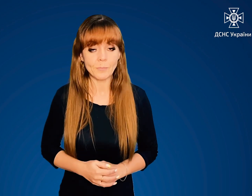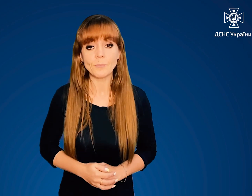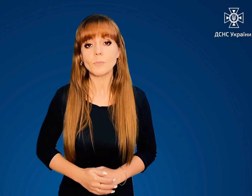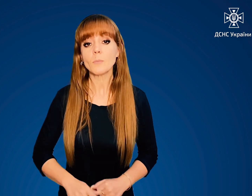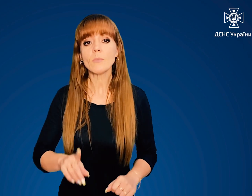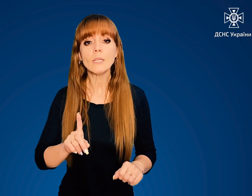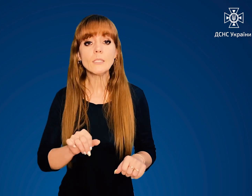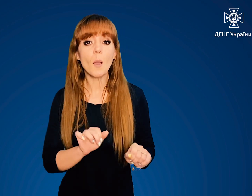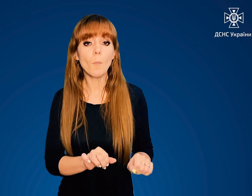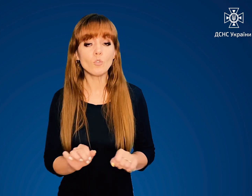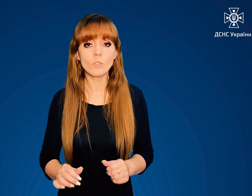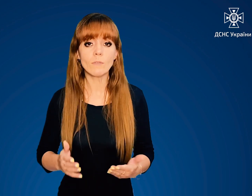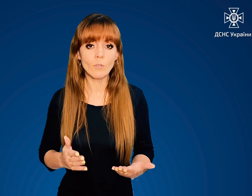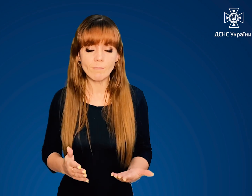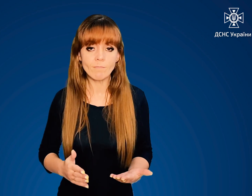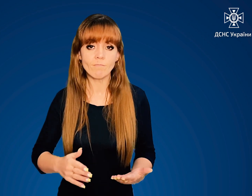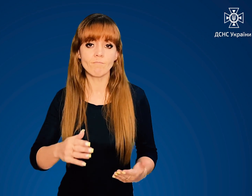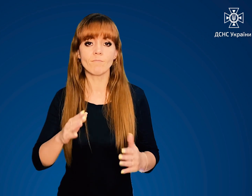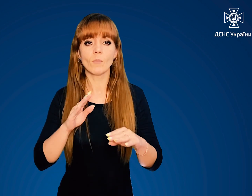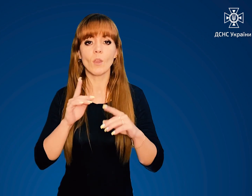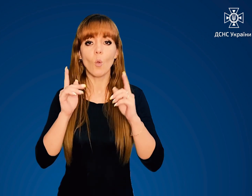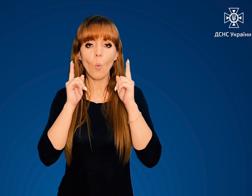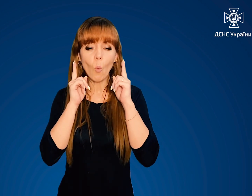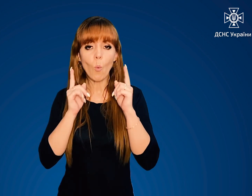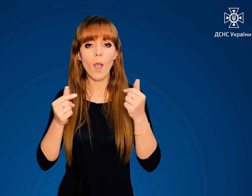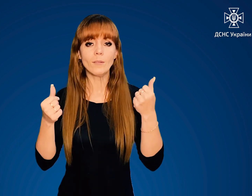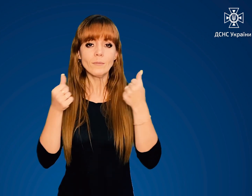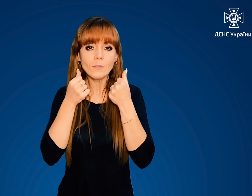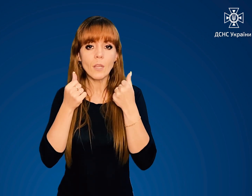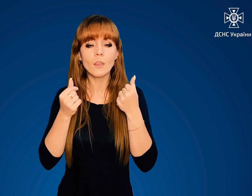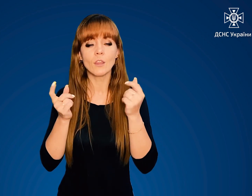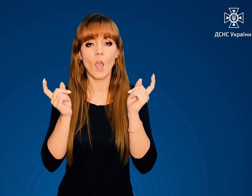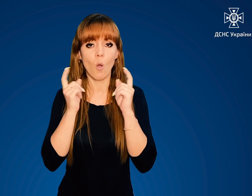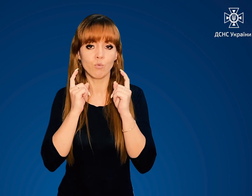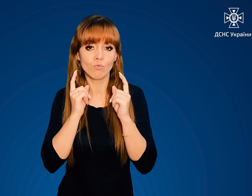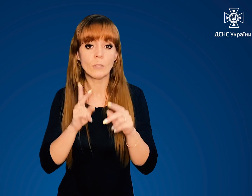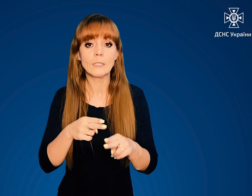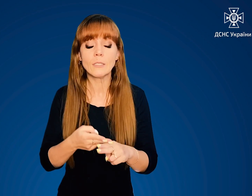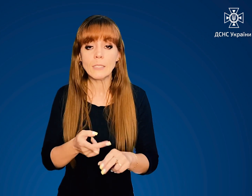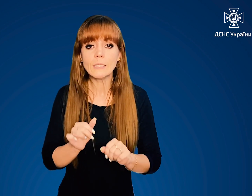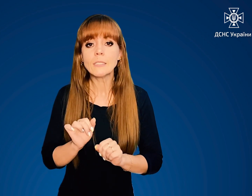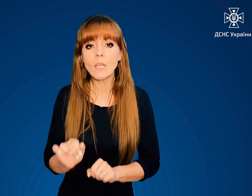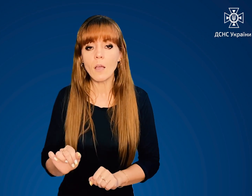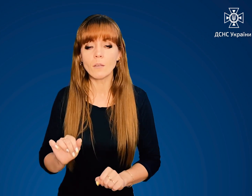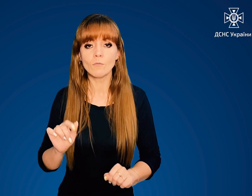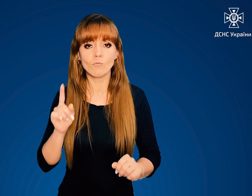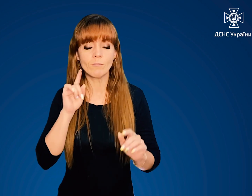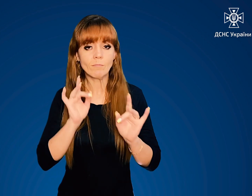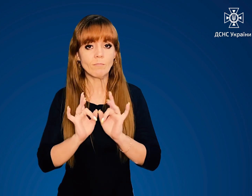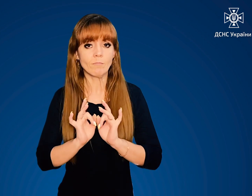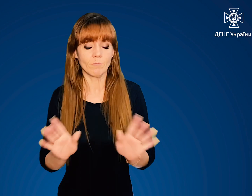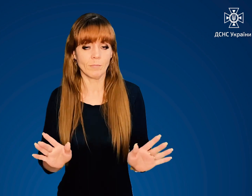За можливості, прикрийте вуха навушниками. Це захист від баротравми.